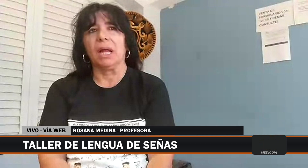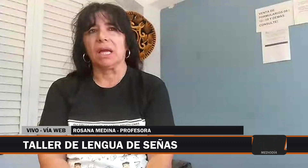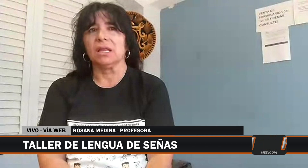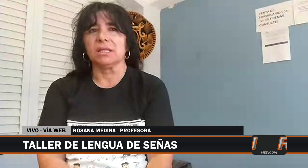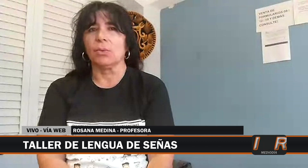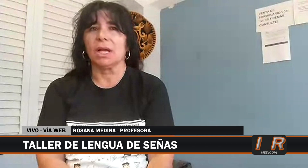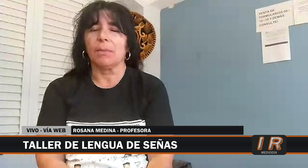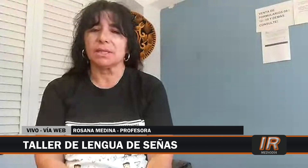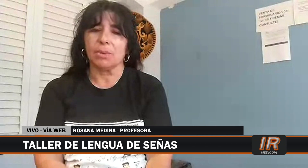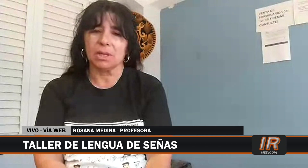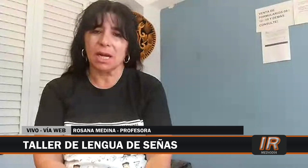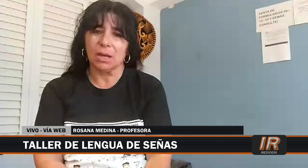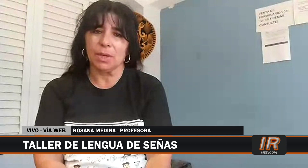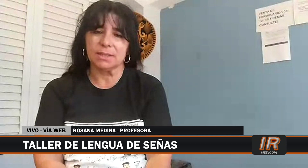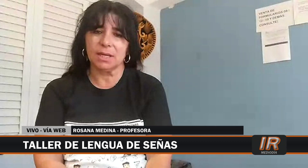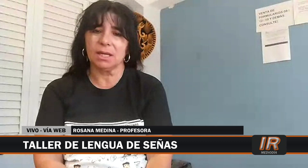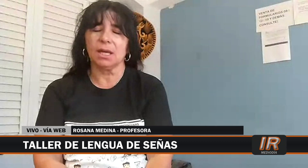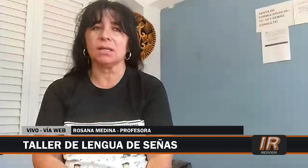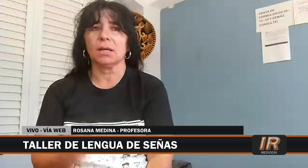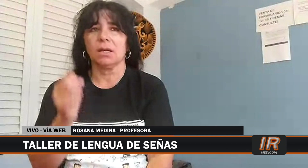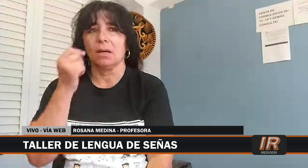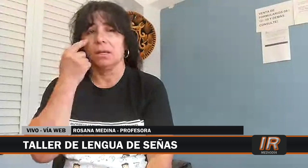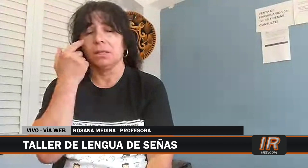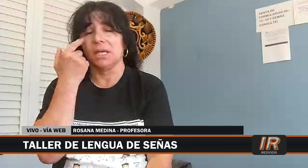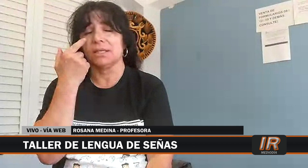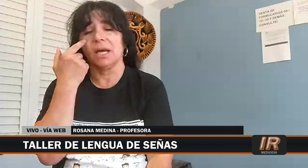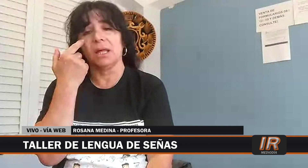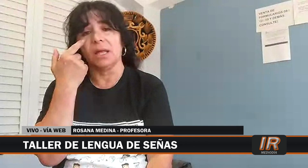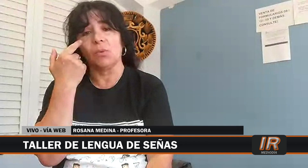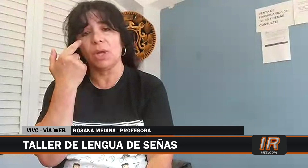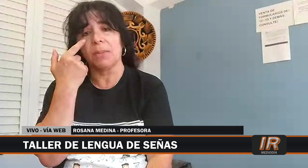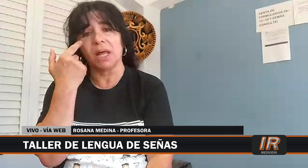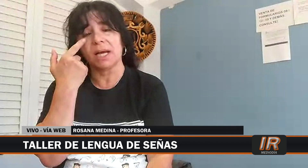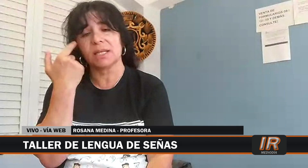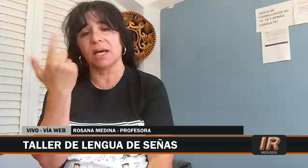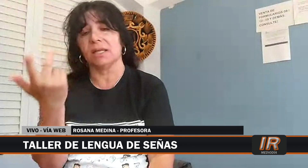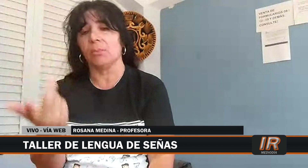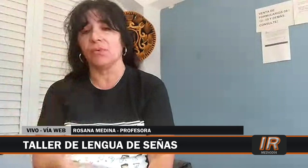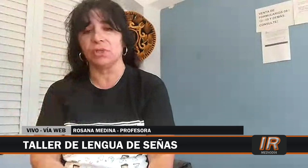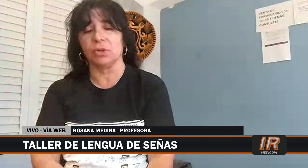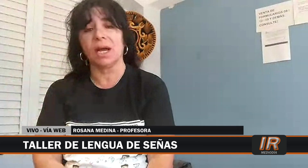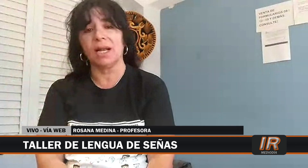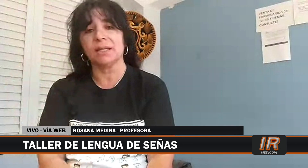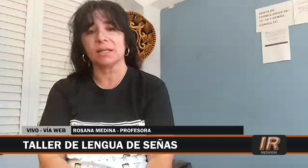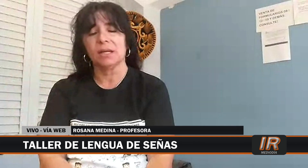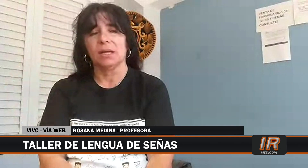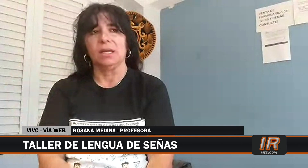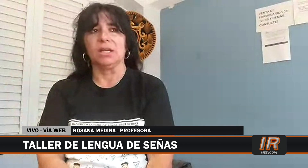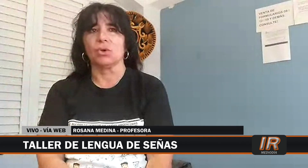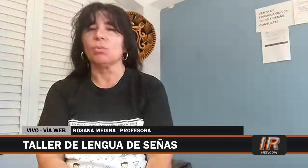la gente se vuelca más a aprender la Lengua de Seña, ya sea desde una ama de casa hasta profesionales. Y eso es